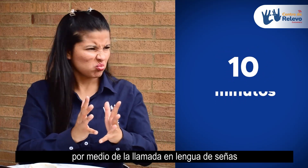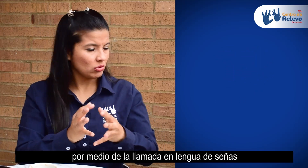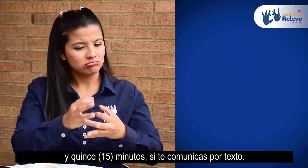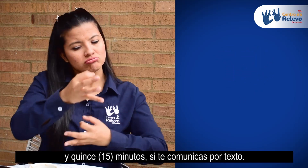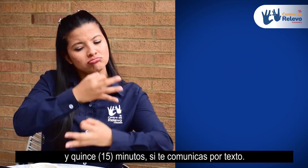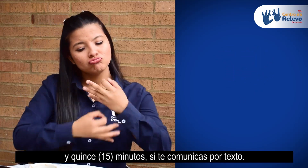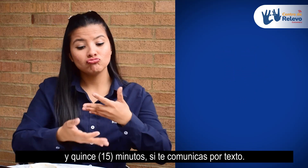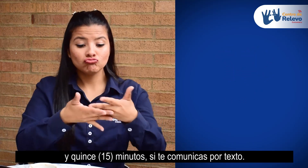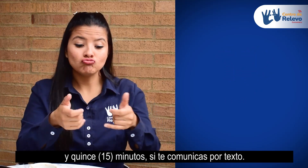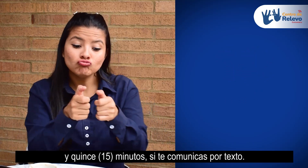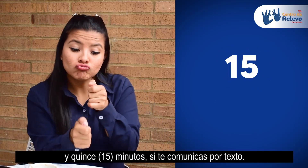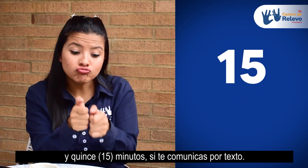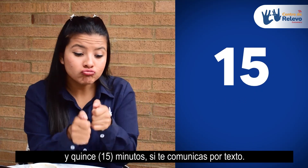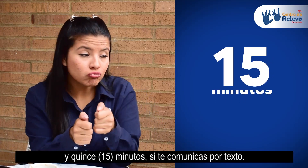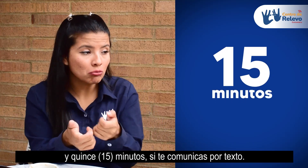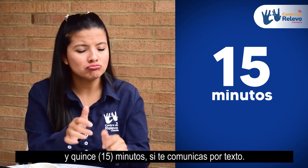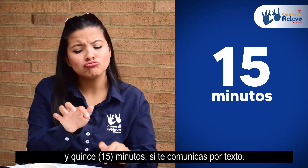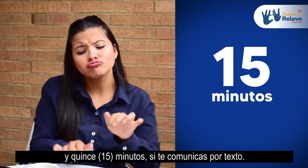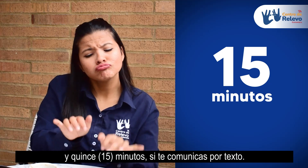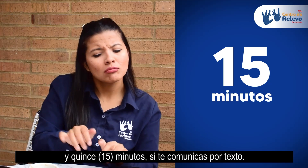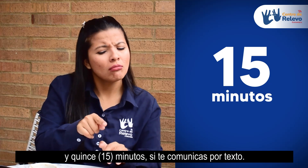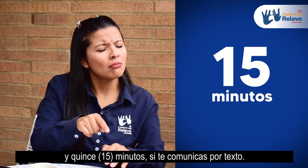Y 15 minutos si te comunicas por texto